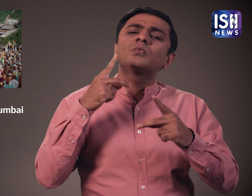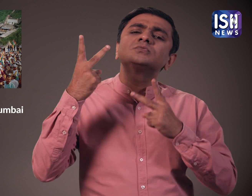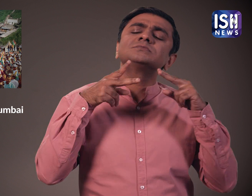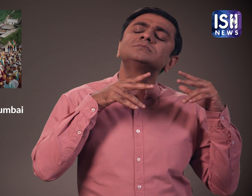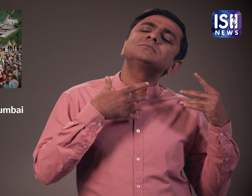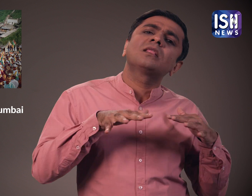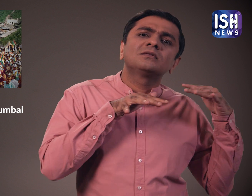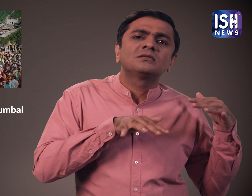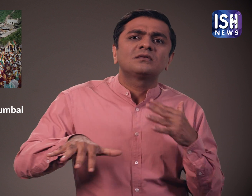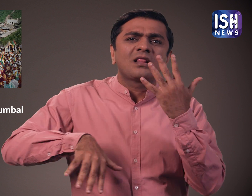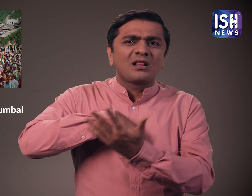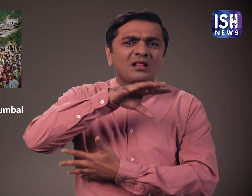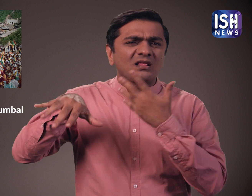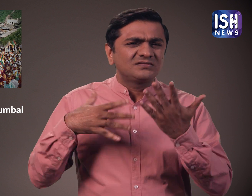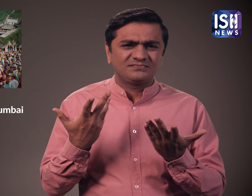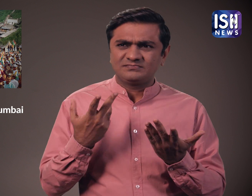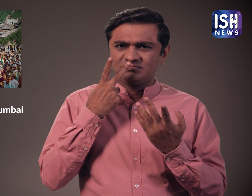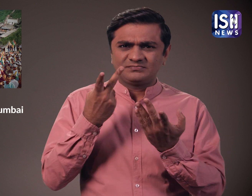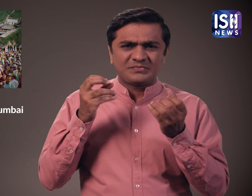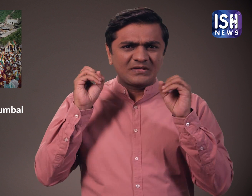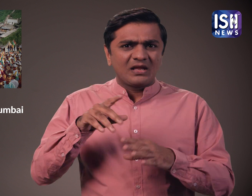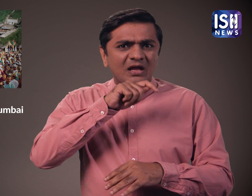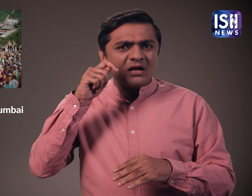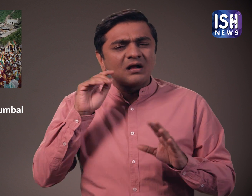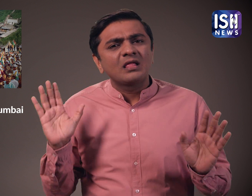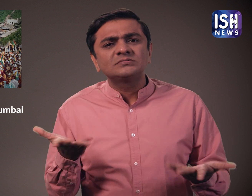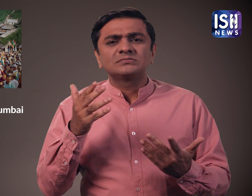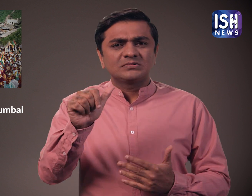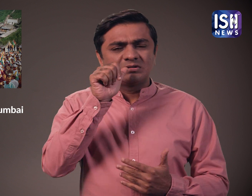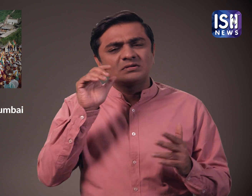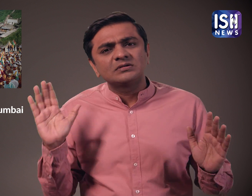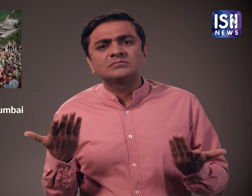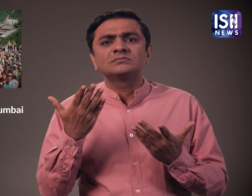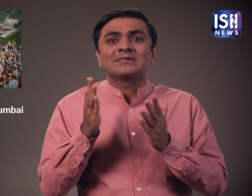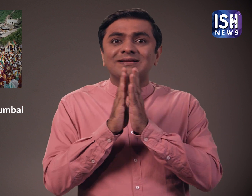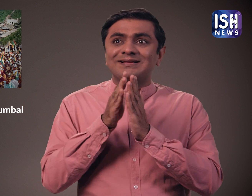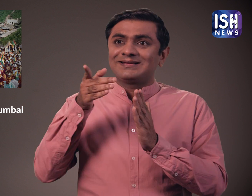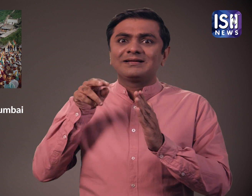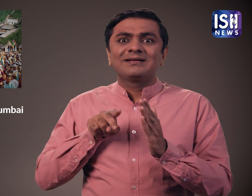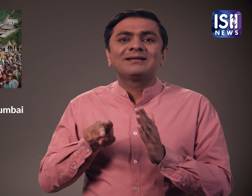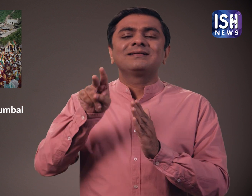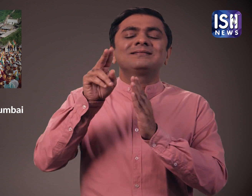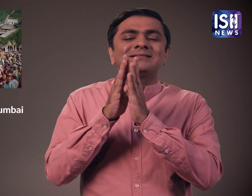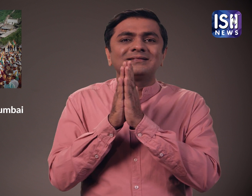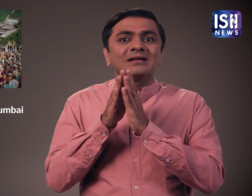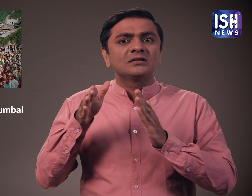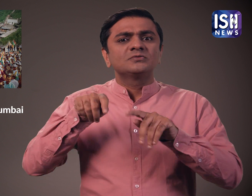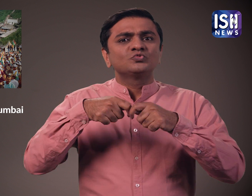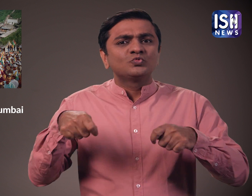हैं। पारिडणा मंदिर में लोग जूते भी